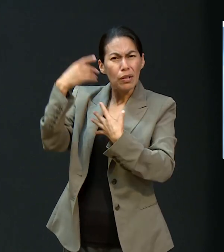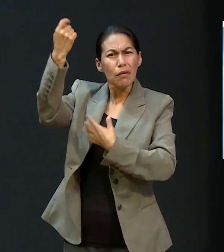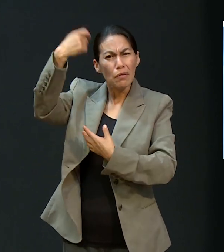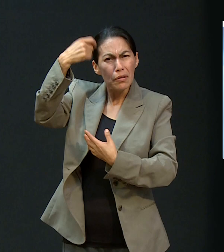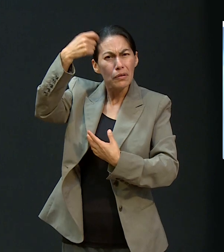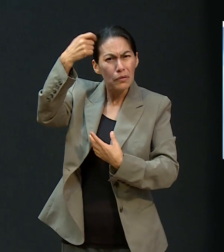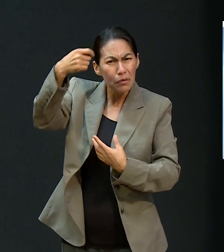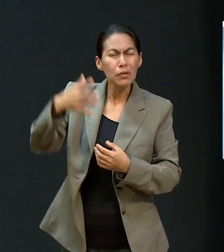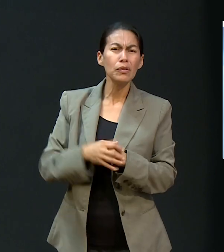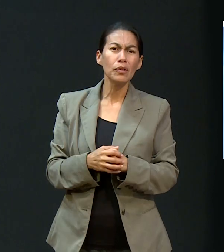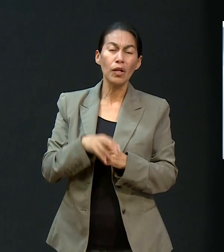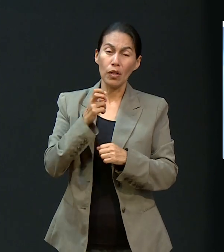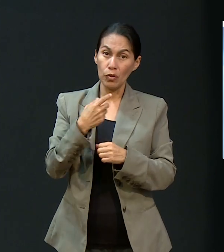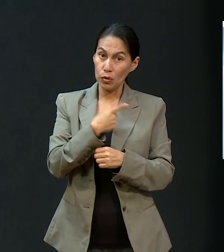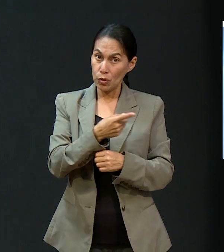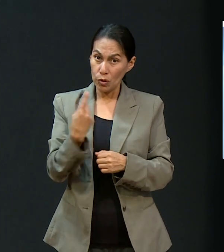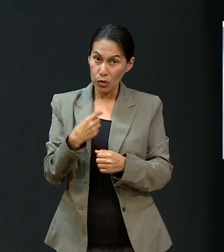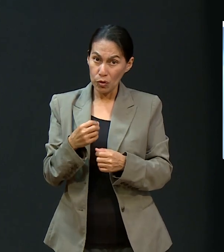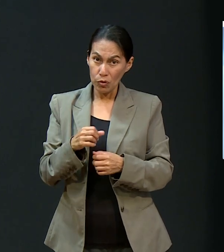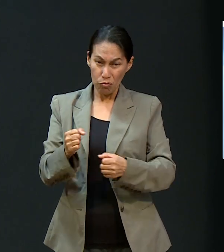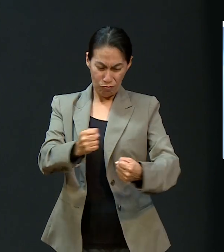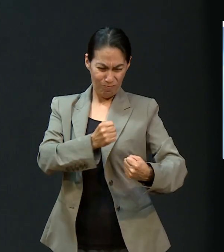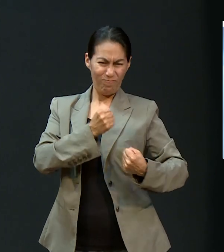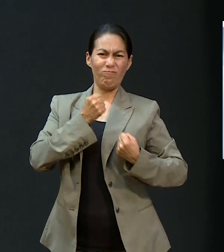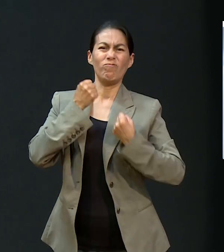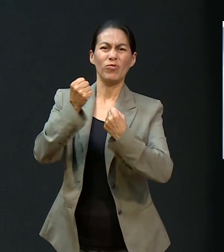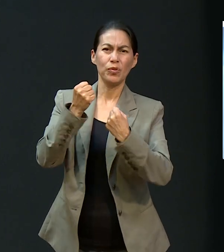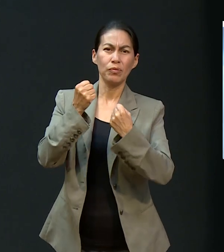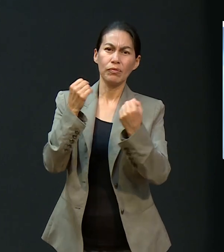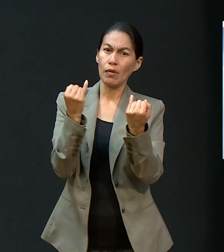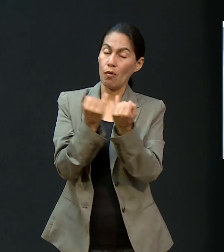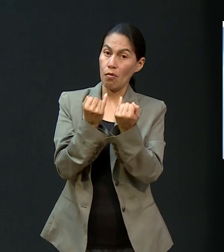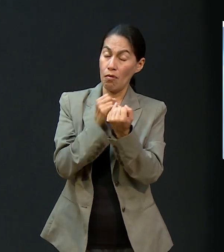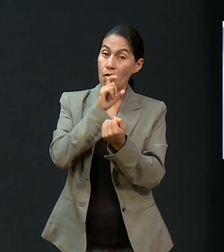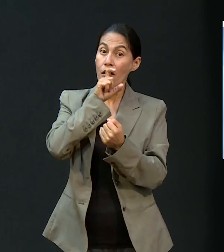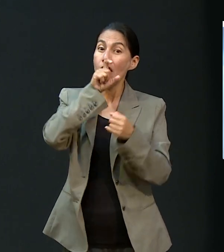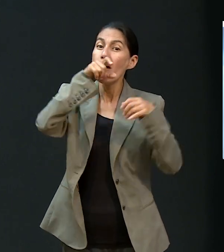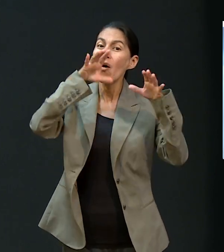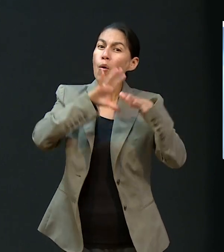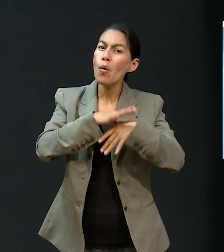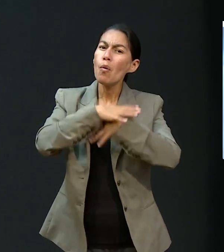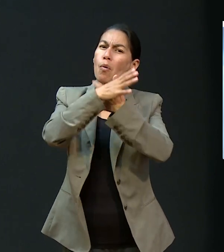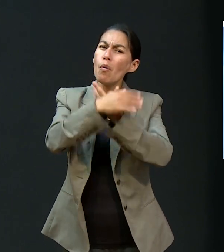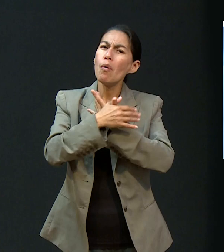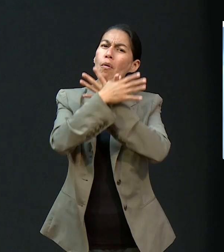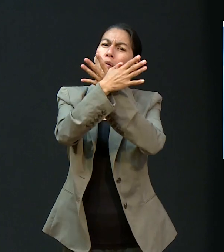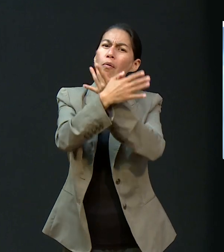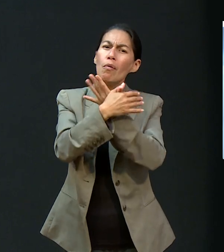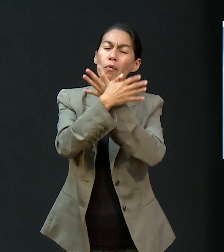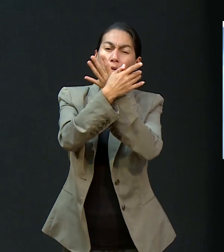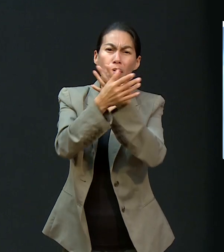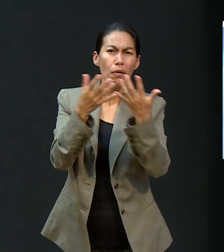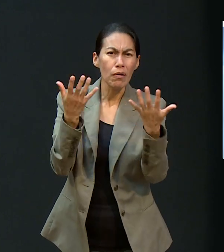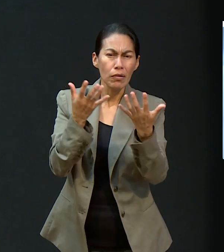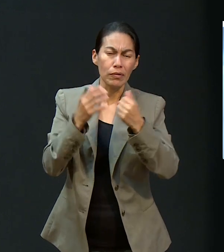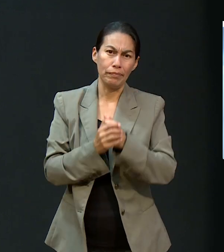que te rejuvenezcas como el águila, el que rescata del hoyo tu vida, el que te corona de